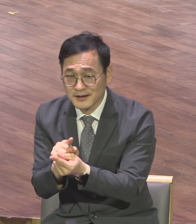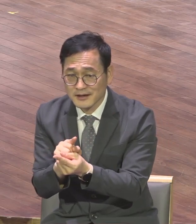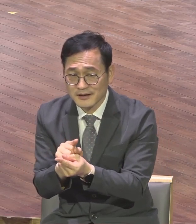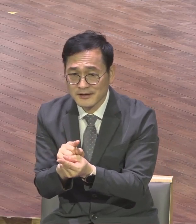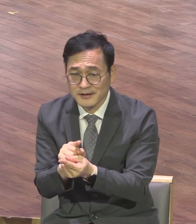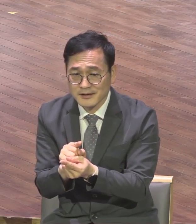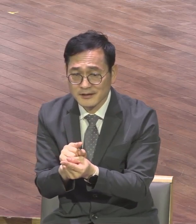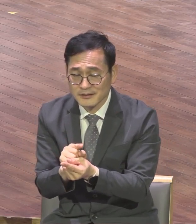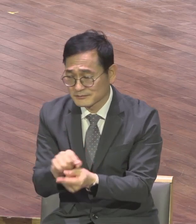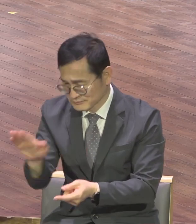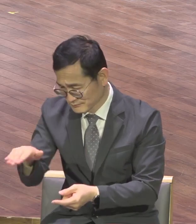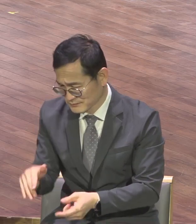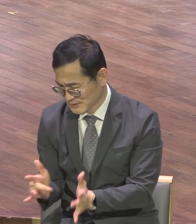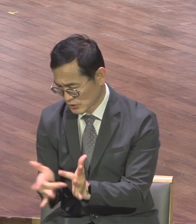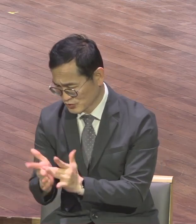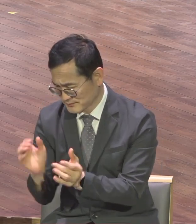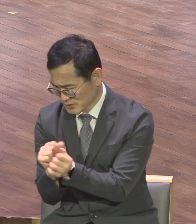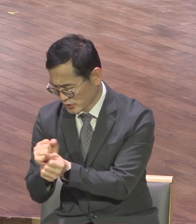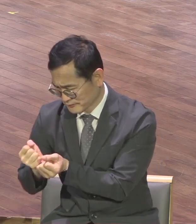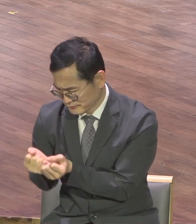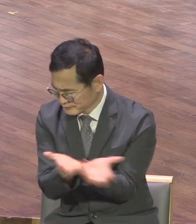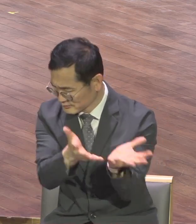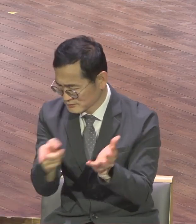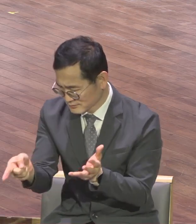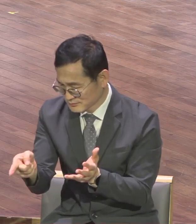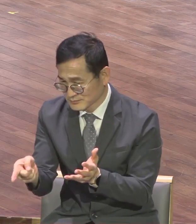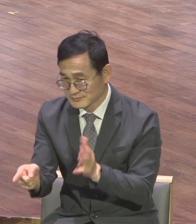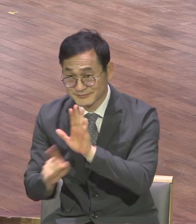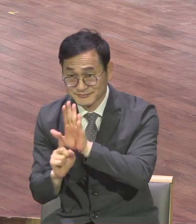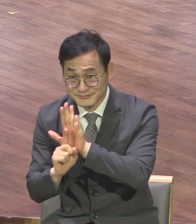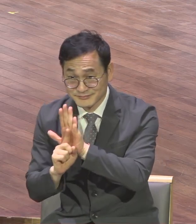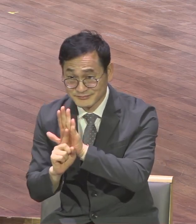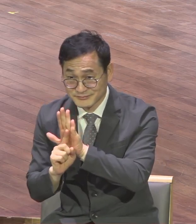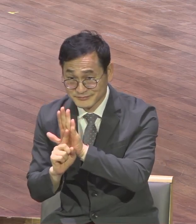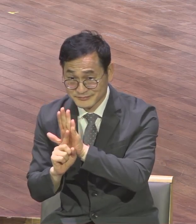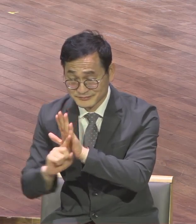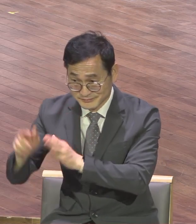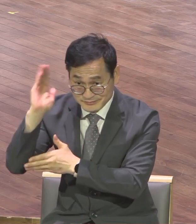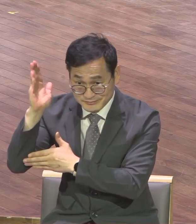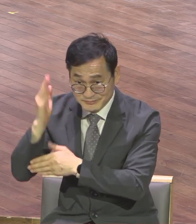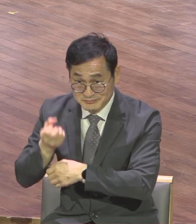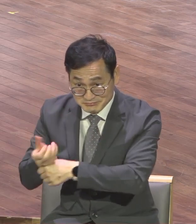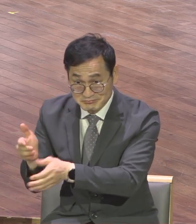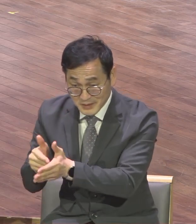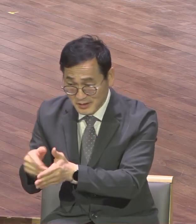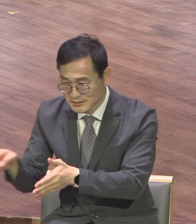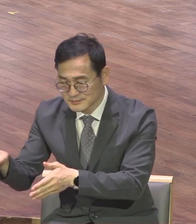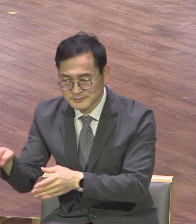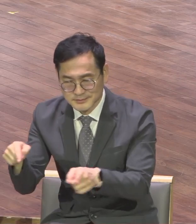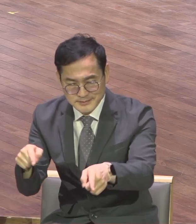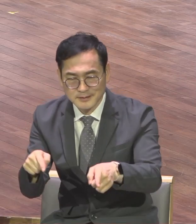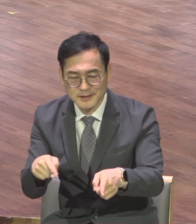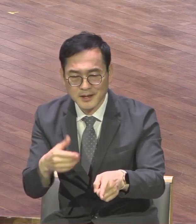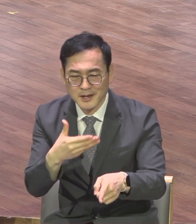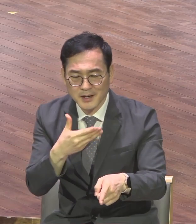전념시킨 줄로 믿습니다 혹이라도 아직 예수님을 전념시키지 못했다고 하면